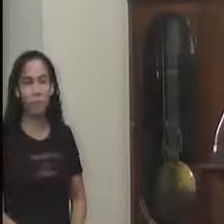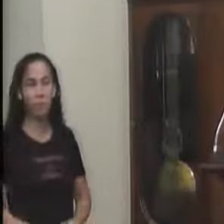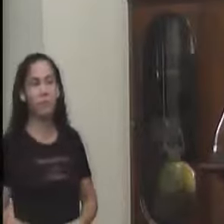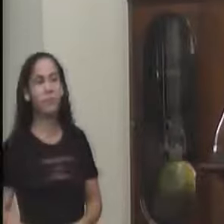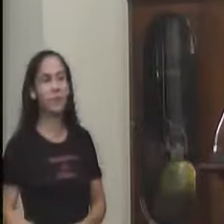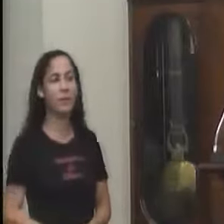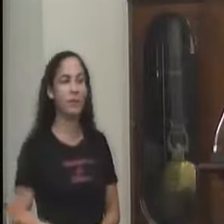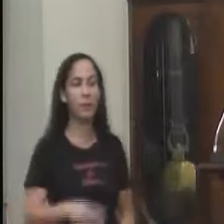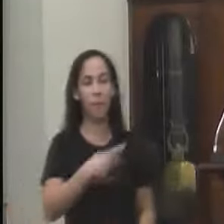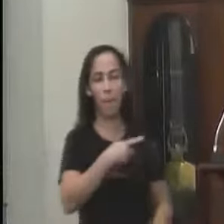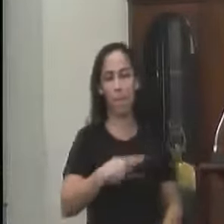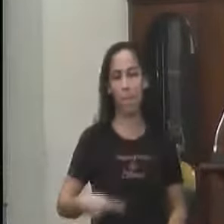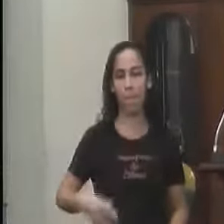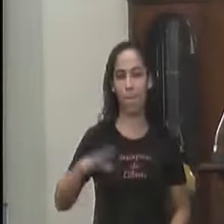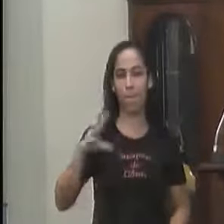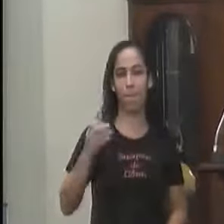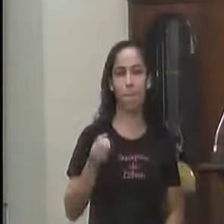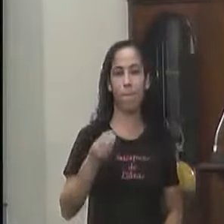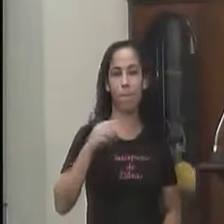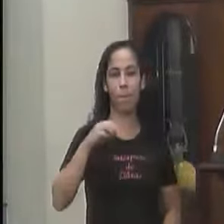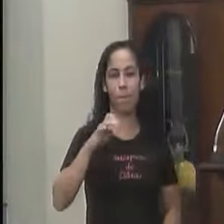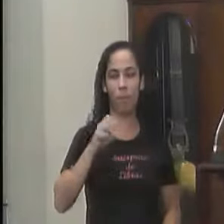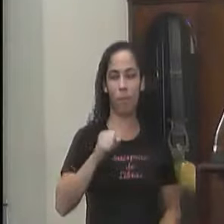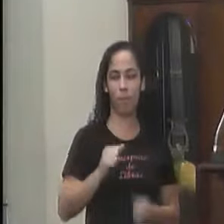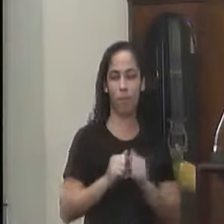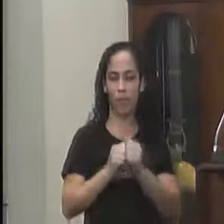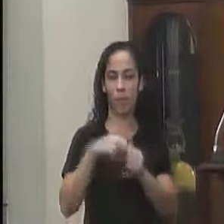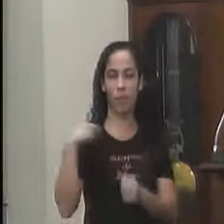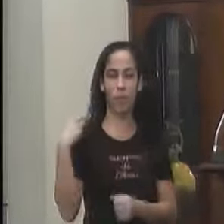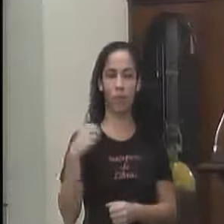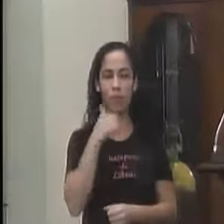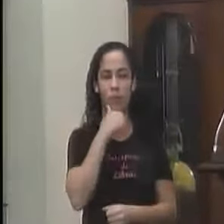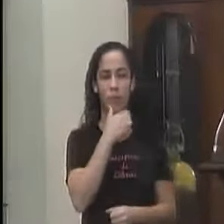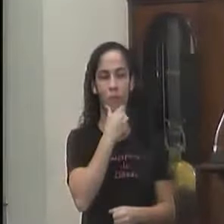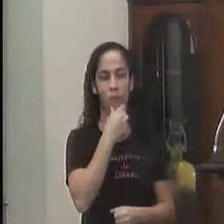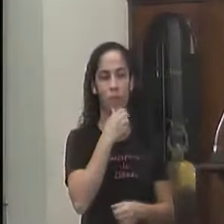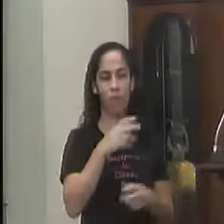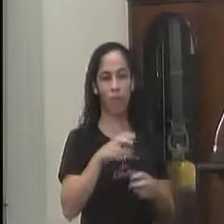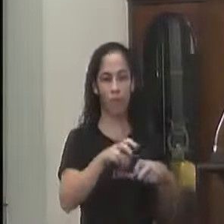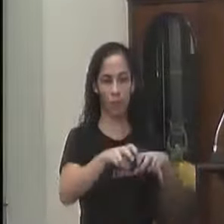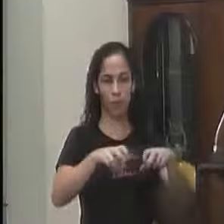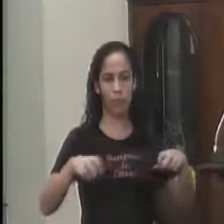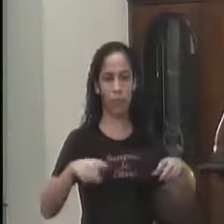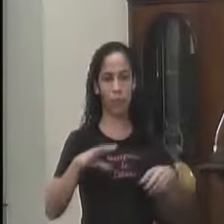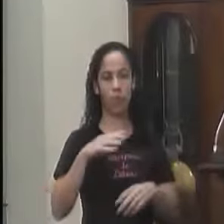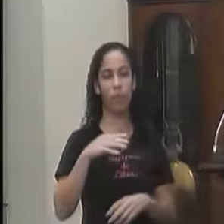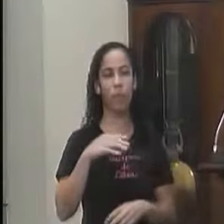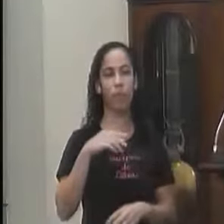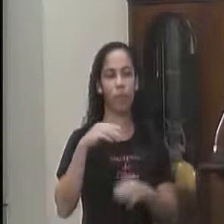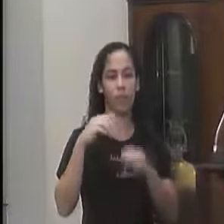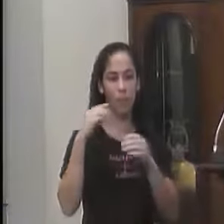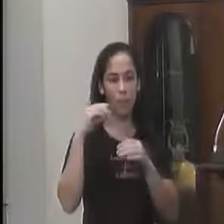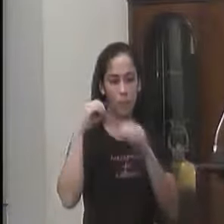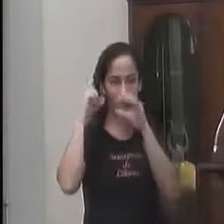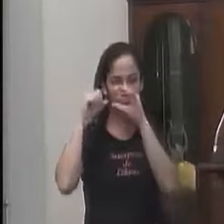Senhor presidente Senhores da mesa Demais companheiros Assistência Que nos honram Com presença Dos nossos internautas Senhor